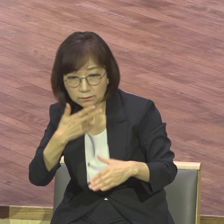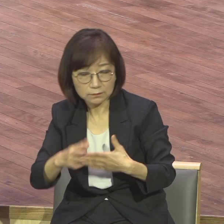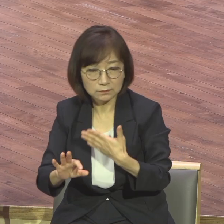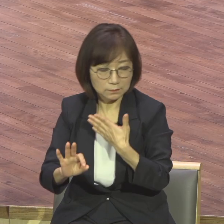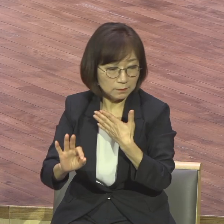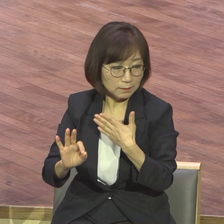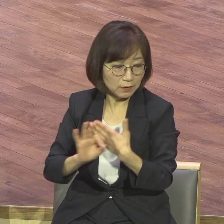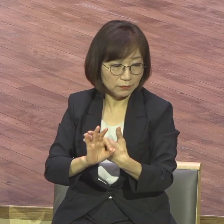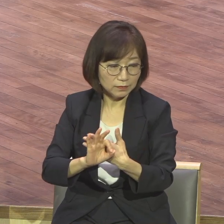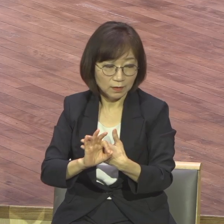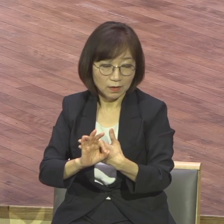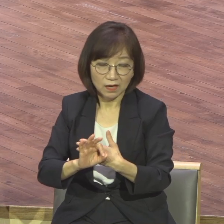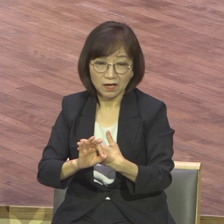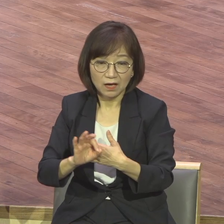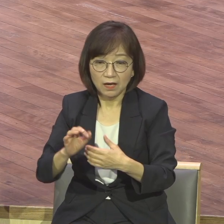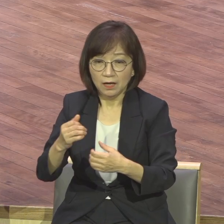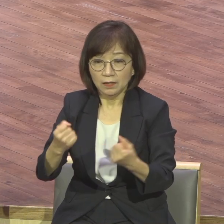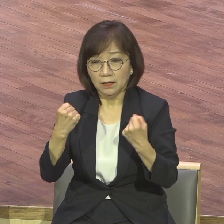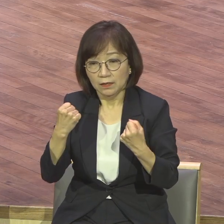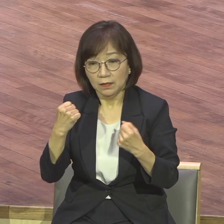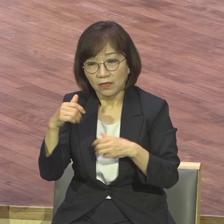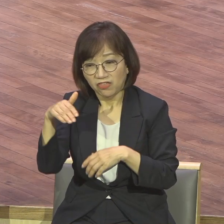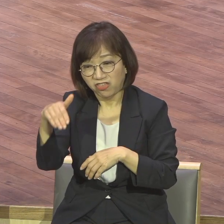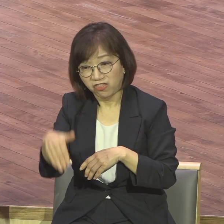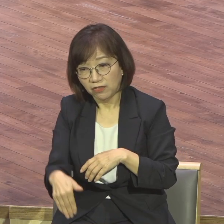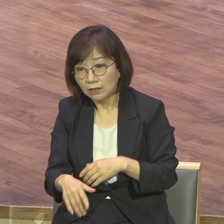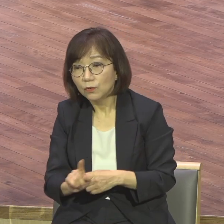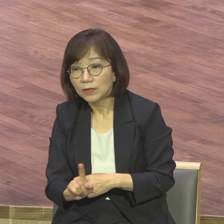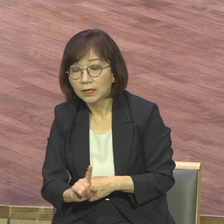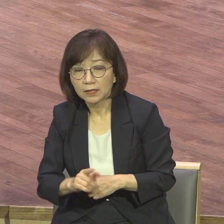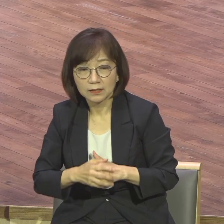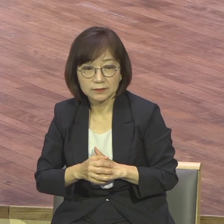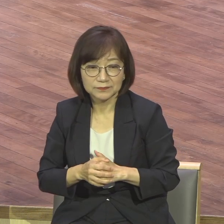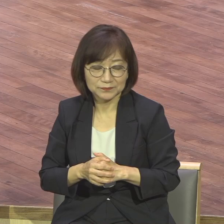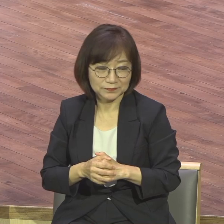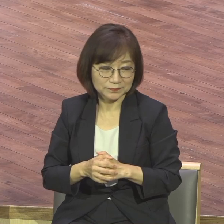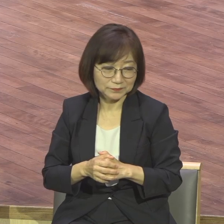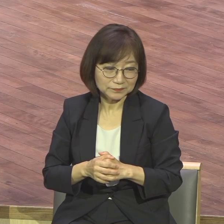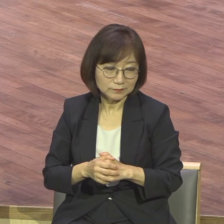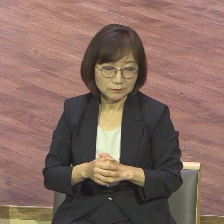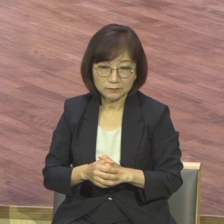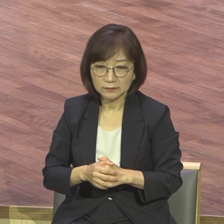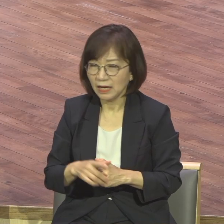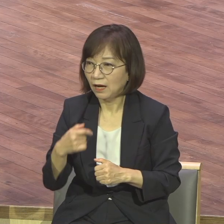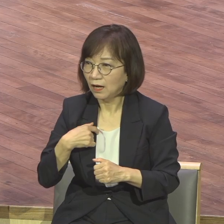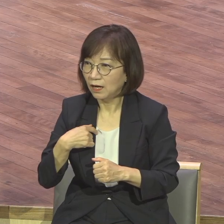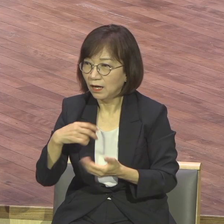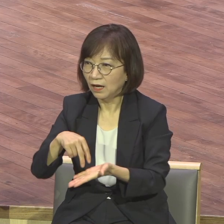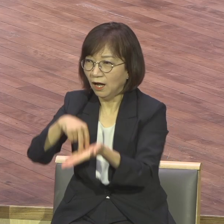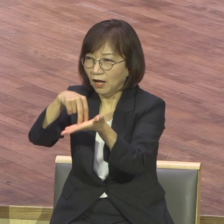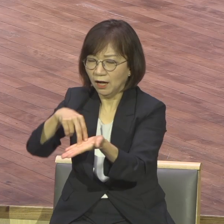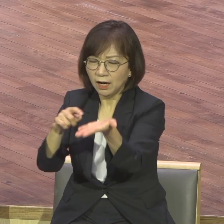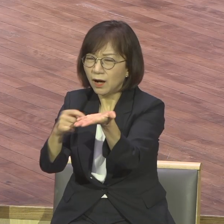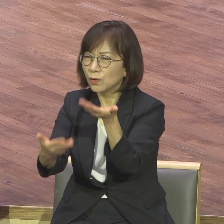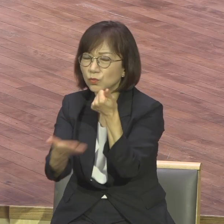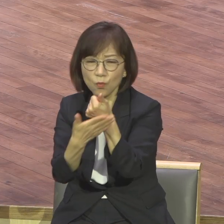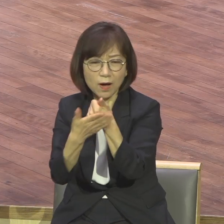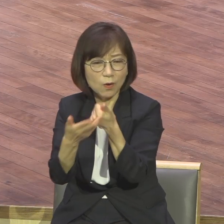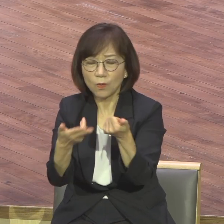심을 얻지 못하면요 이게 없으니까 스스로 자기 스스로 뭔가 해야